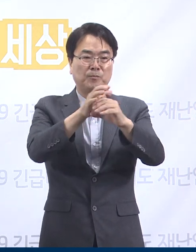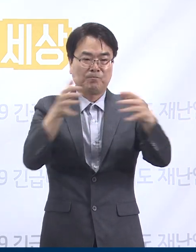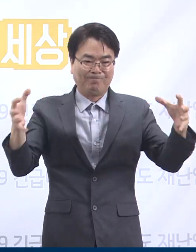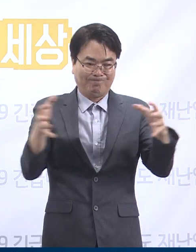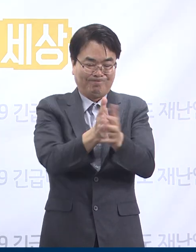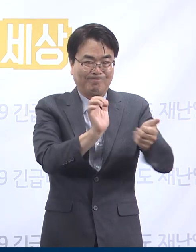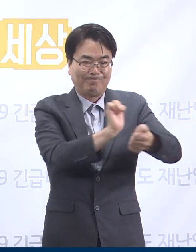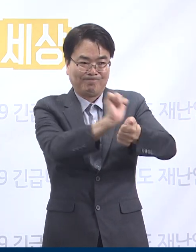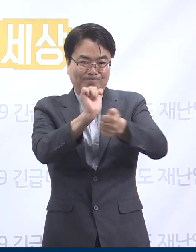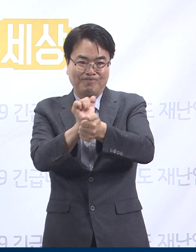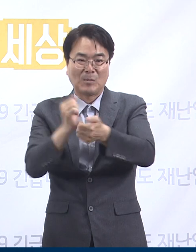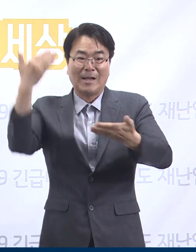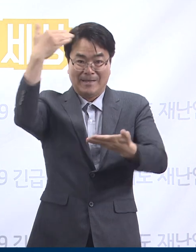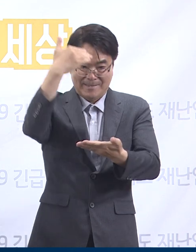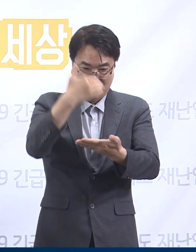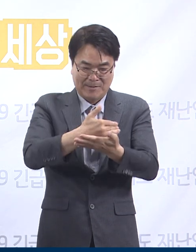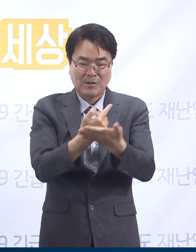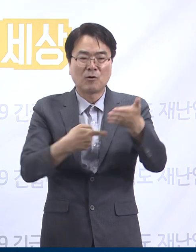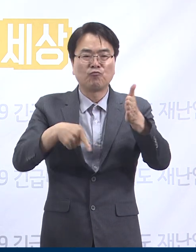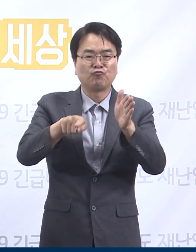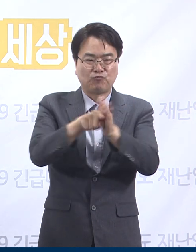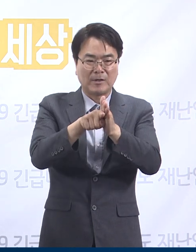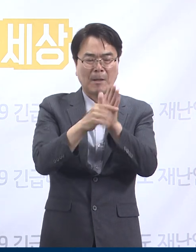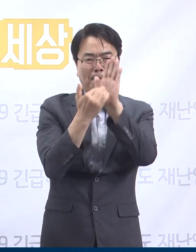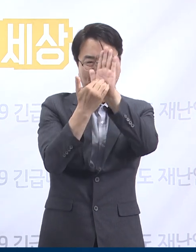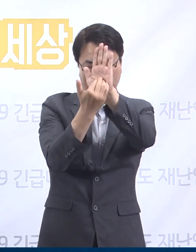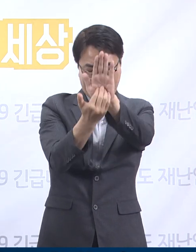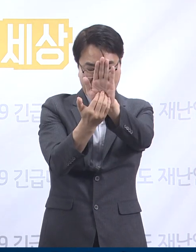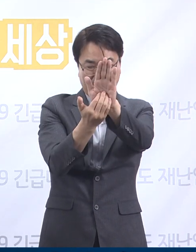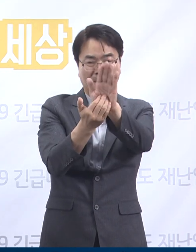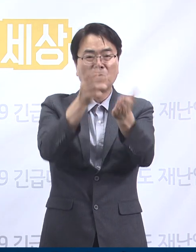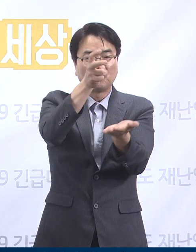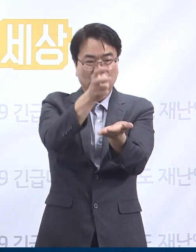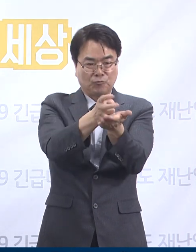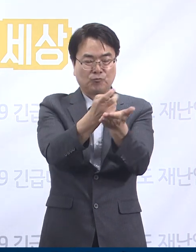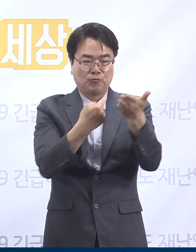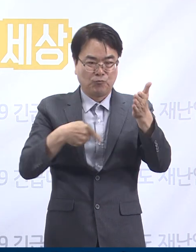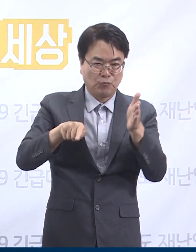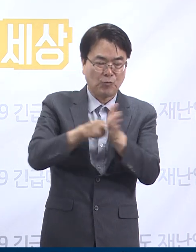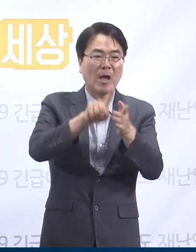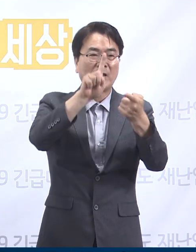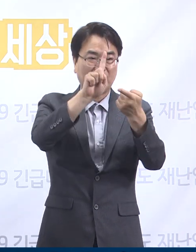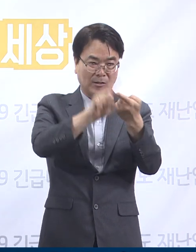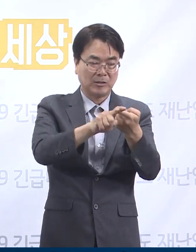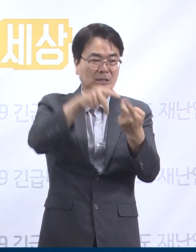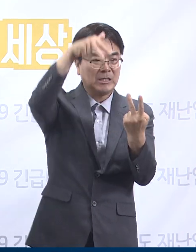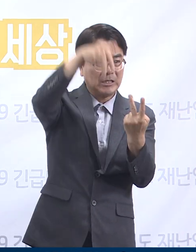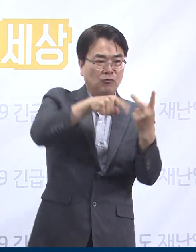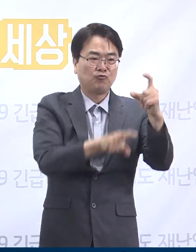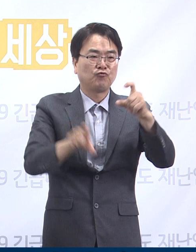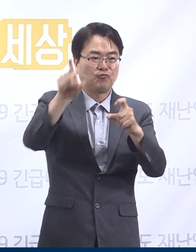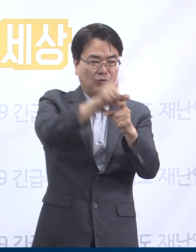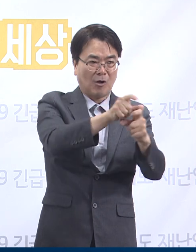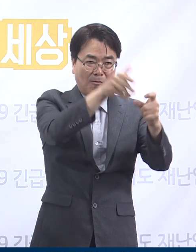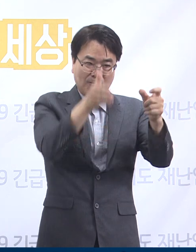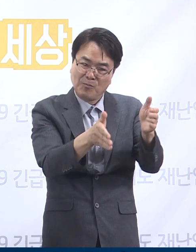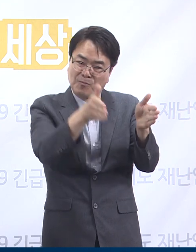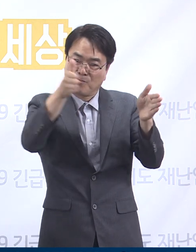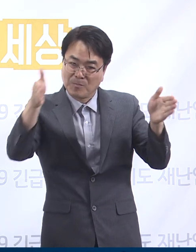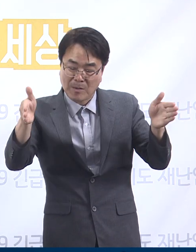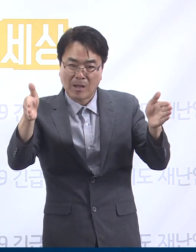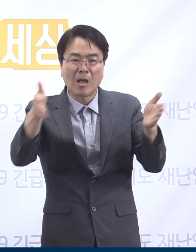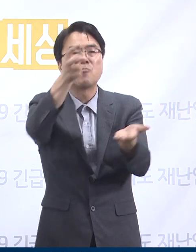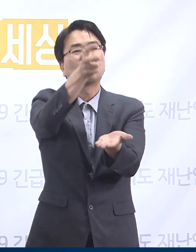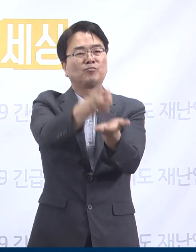위하여 사업장에 대한 방역수칙 준수 집합 제한을 6월 28일까지 2주간 연장합니다. 집합 제한 연장